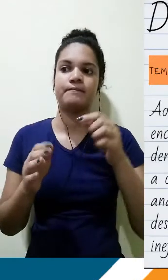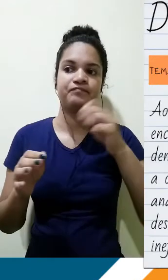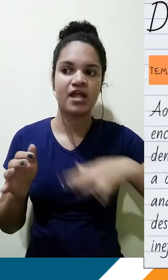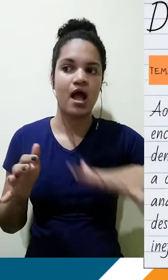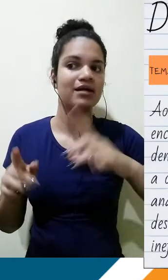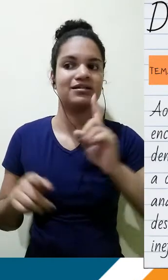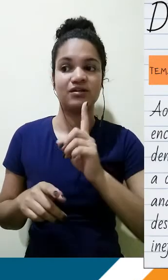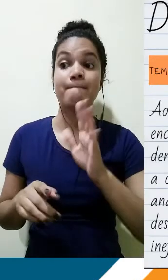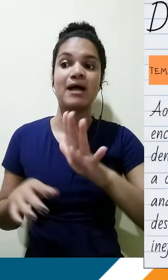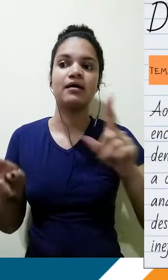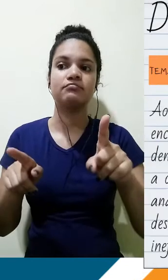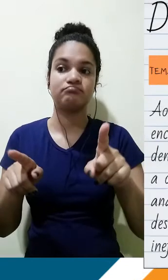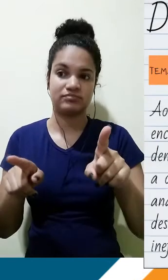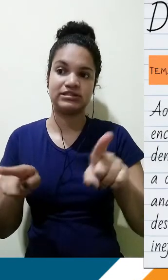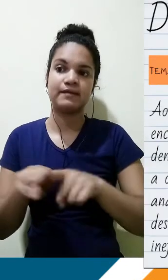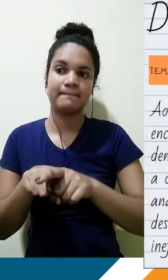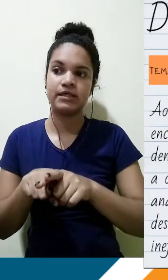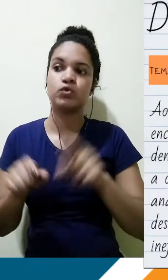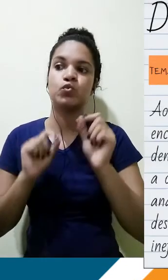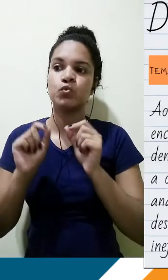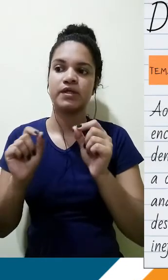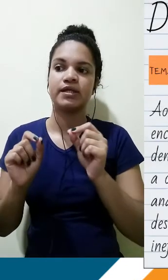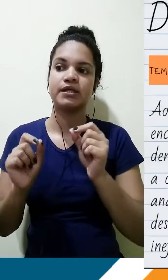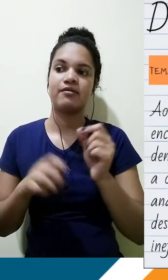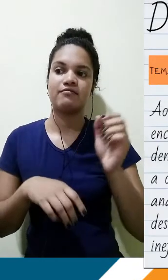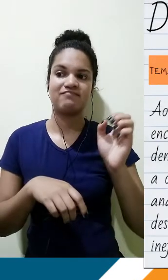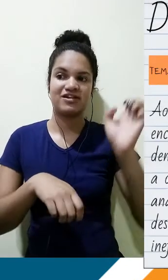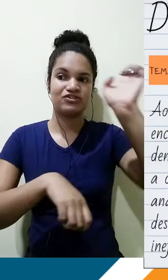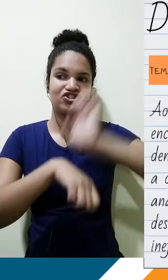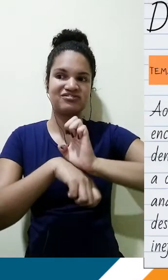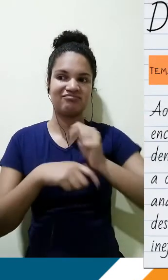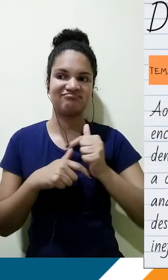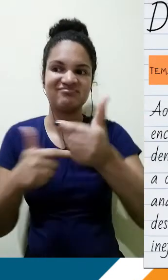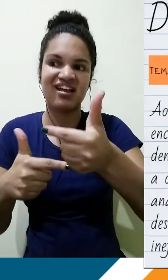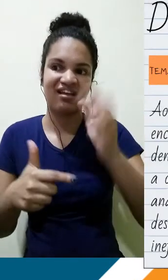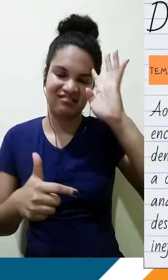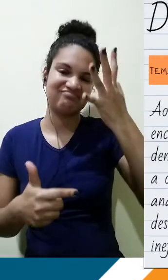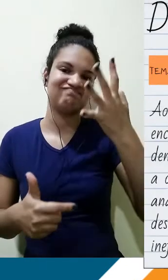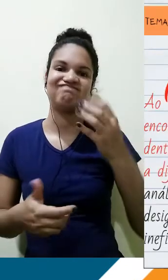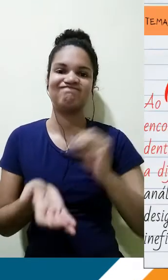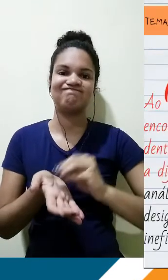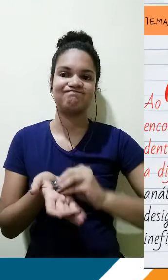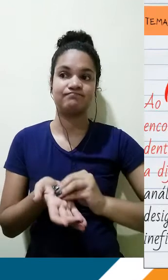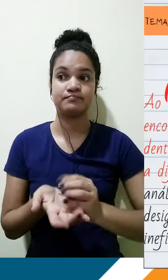solução desse importuno. Percebam o seguinte, que é um parágrafo simples. O processo de